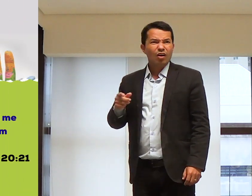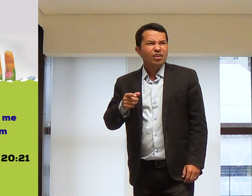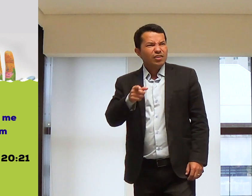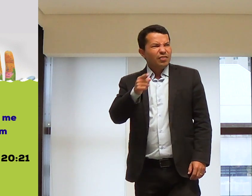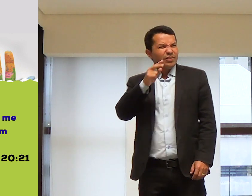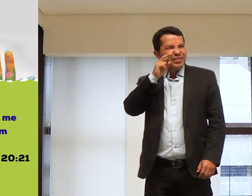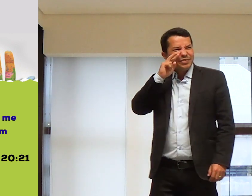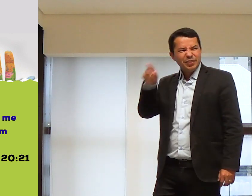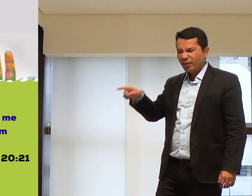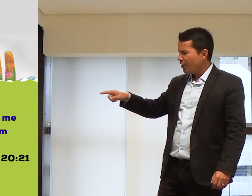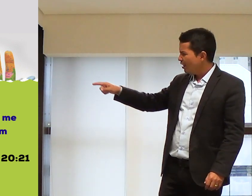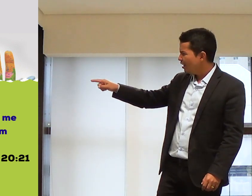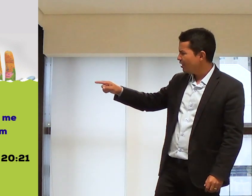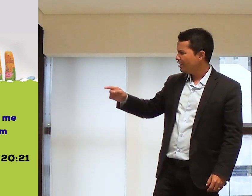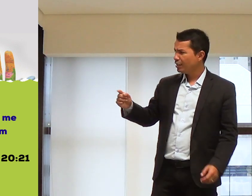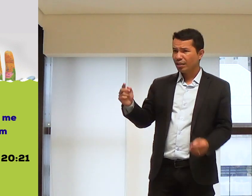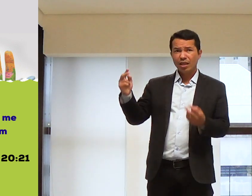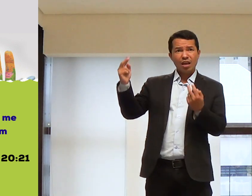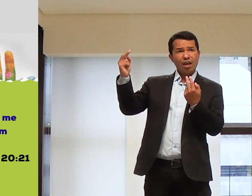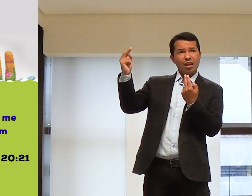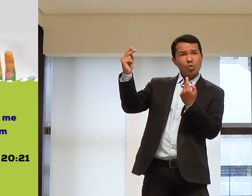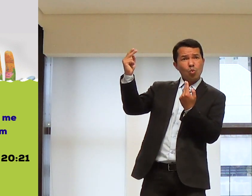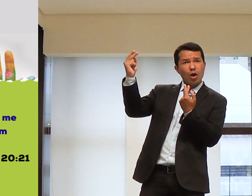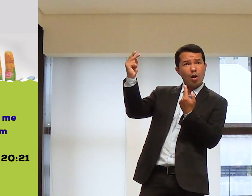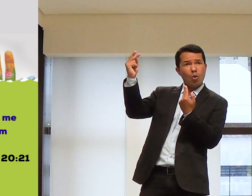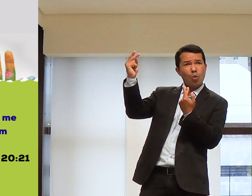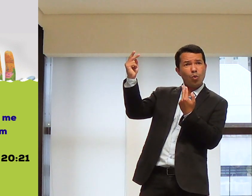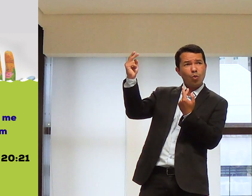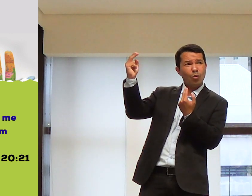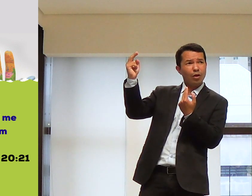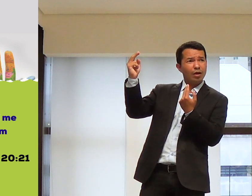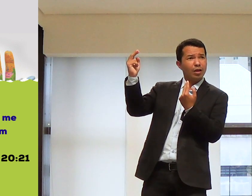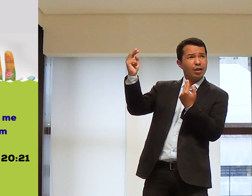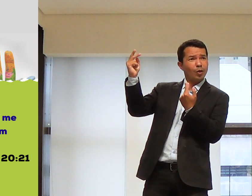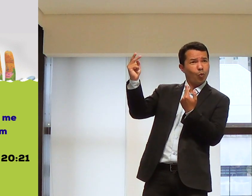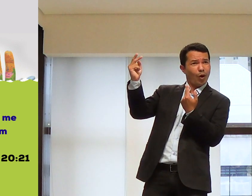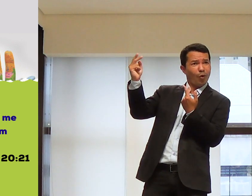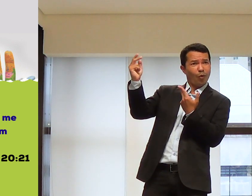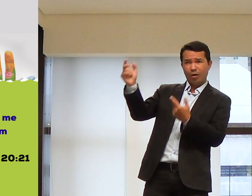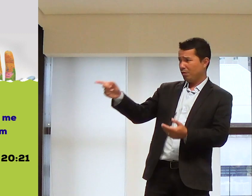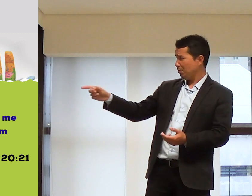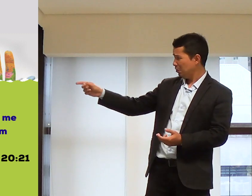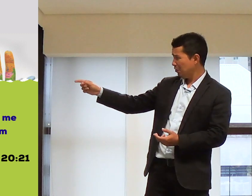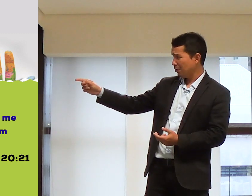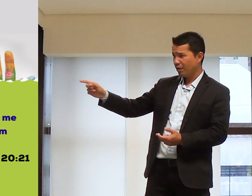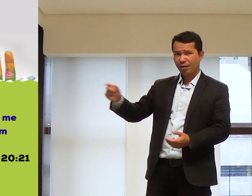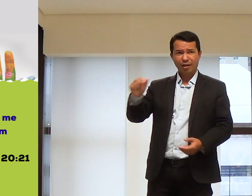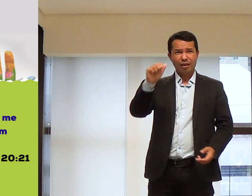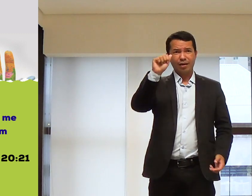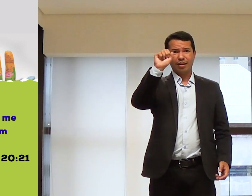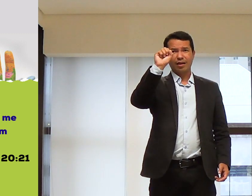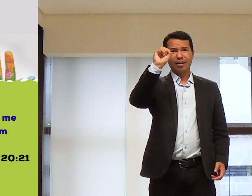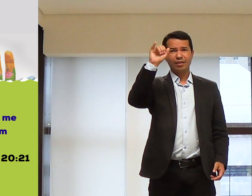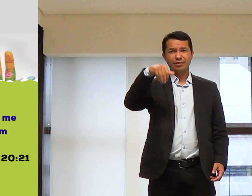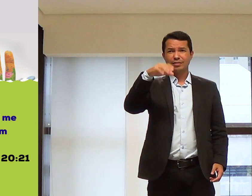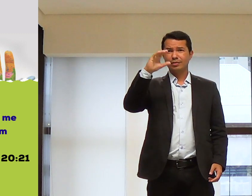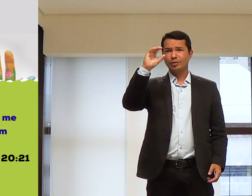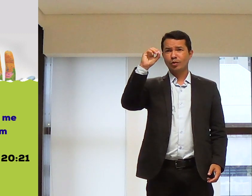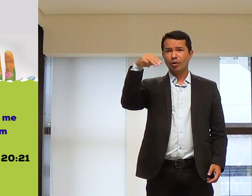Ele fala o quê? Veja aquela palavra. Assim como um pai. Assim, assim como. Assim